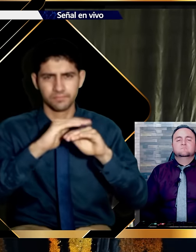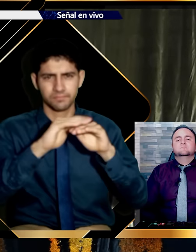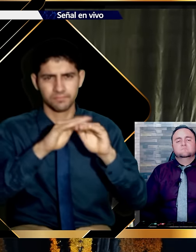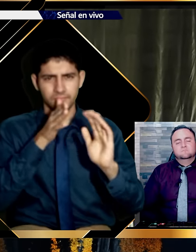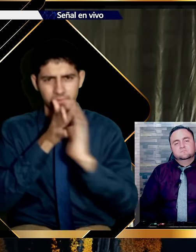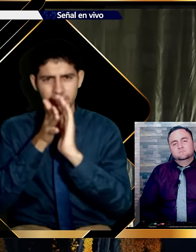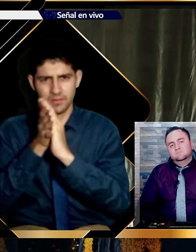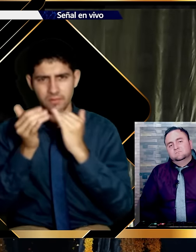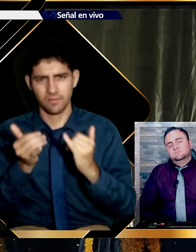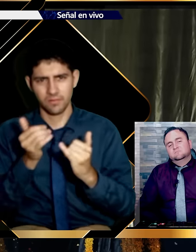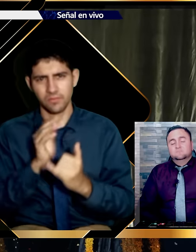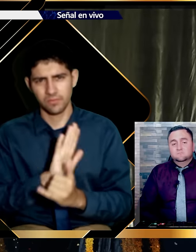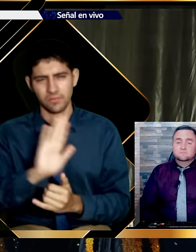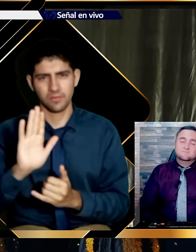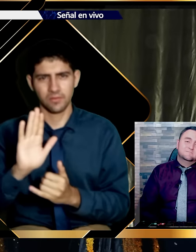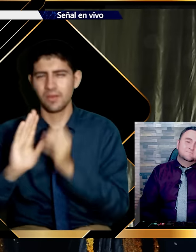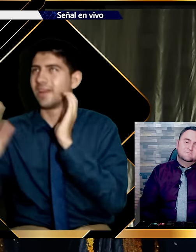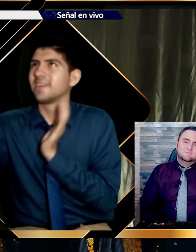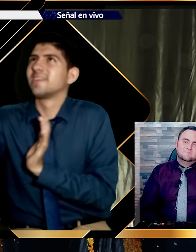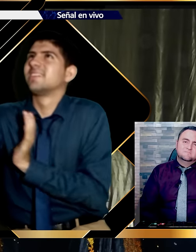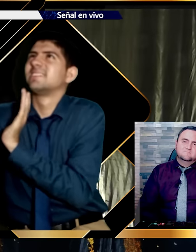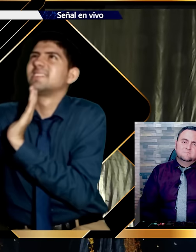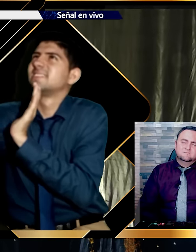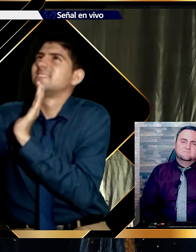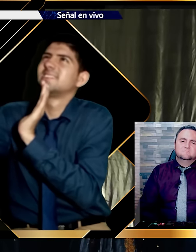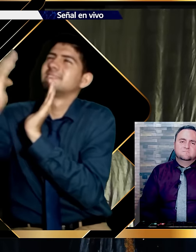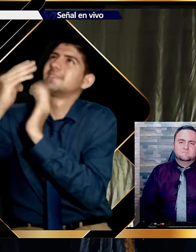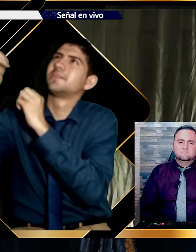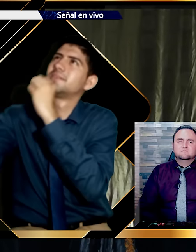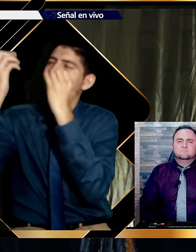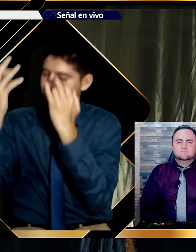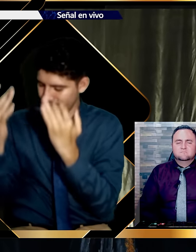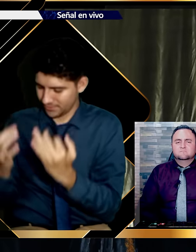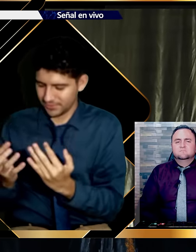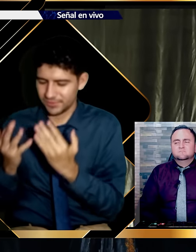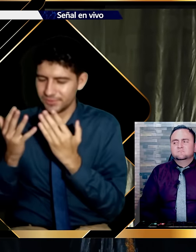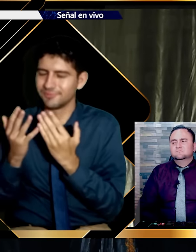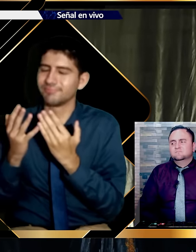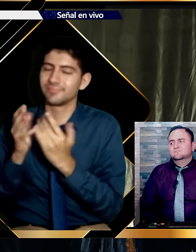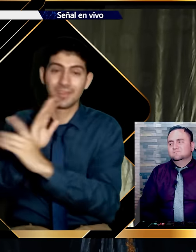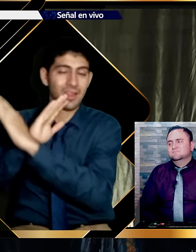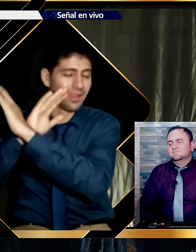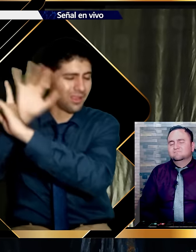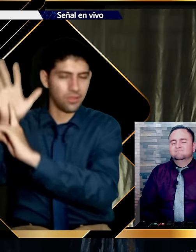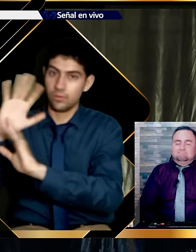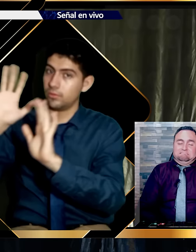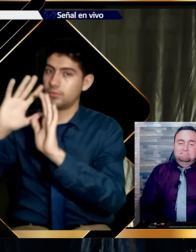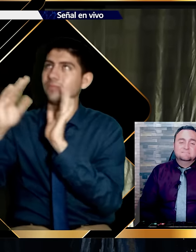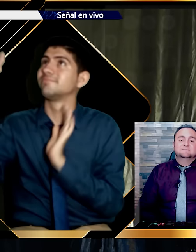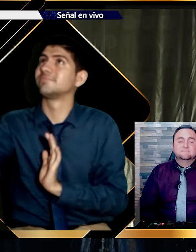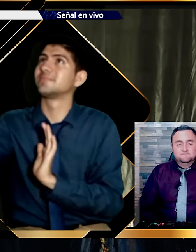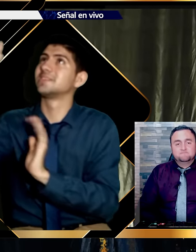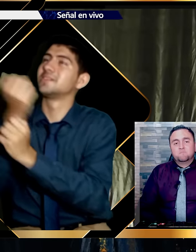Yo he venido a decirles con mi alma. Queremos en la mesa. No vendamos la verdad